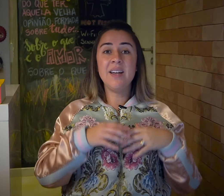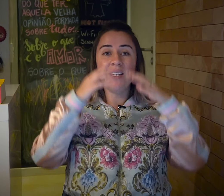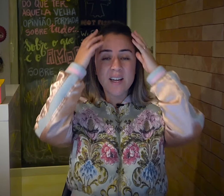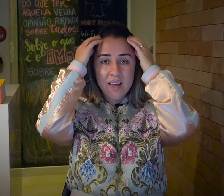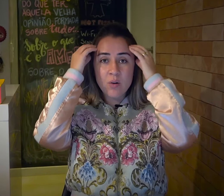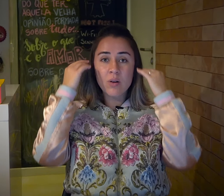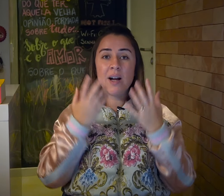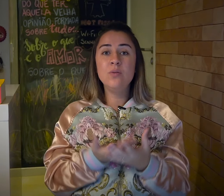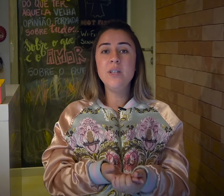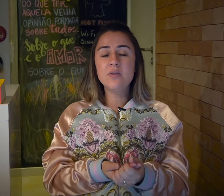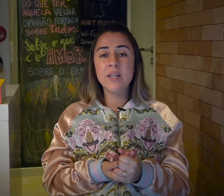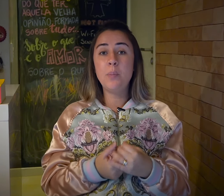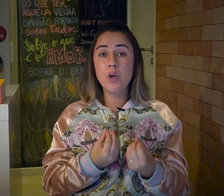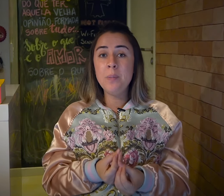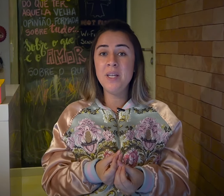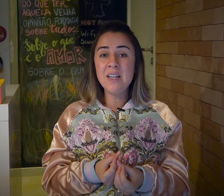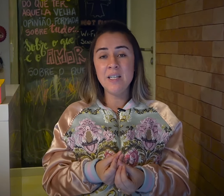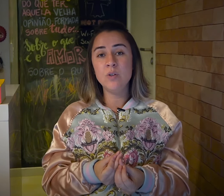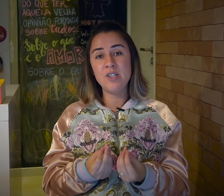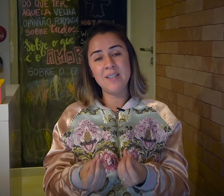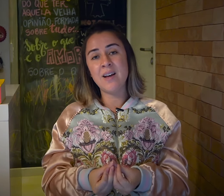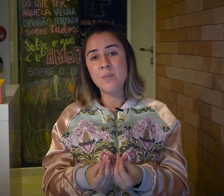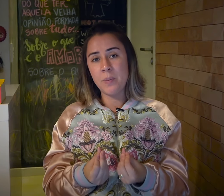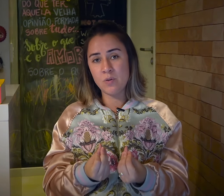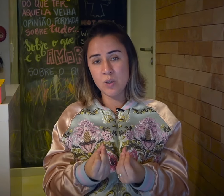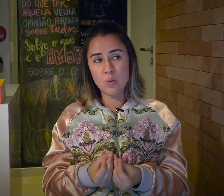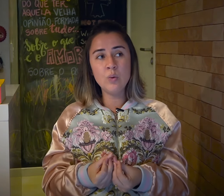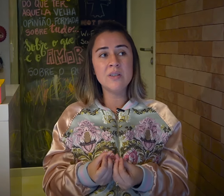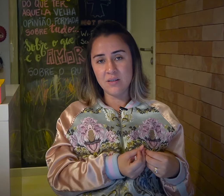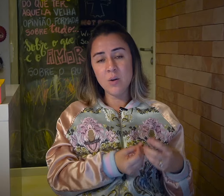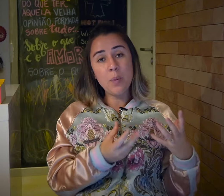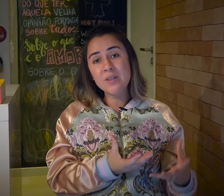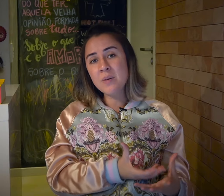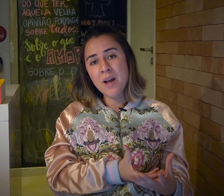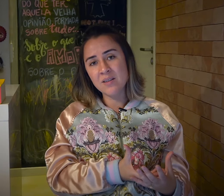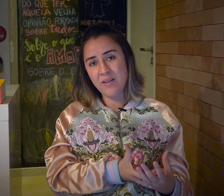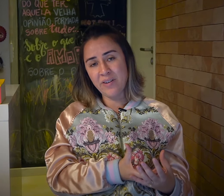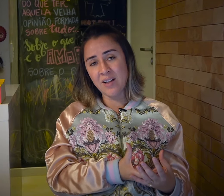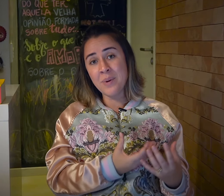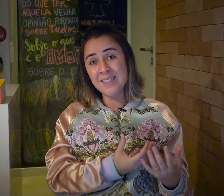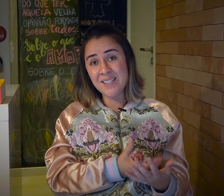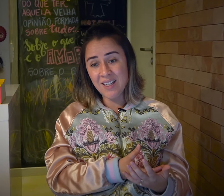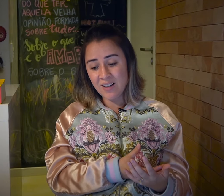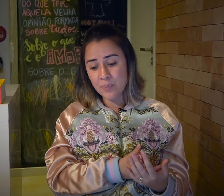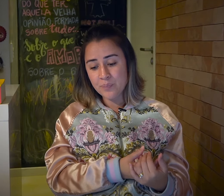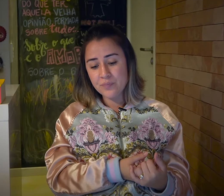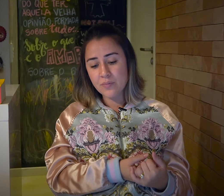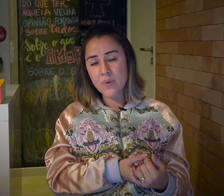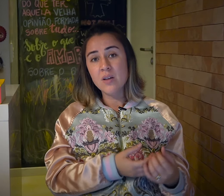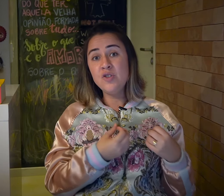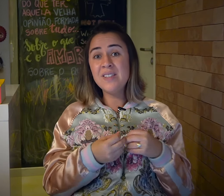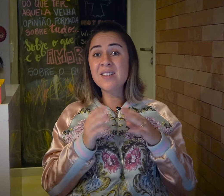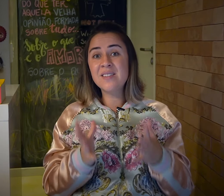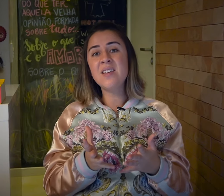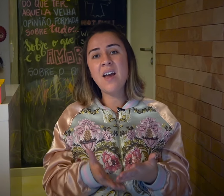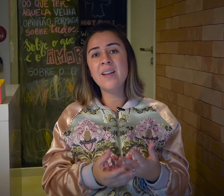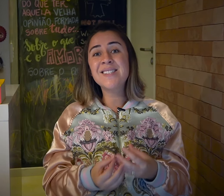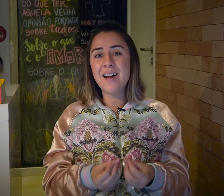aí é colocado isso, né? Que proibir a língua de sinais para pessoas surdas não aproxima elas da fala, mas sim distancia elas da